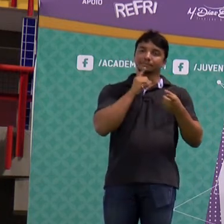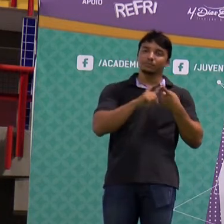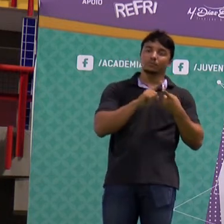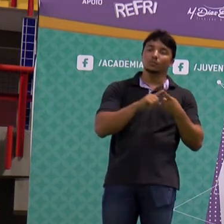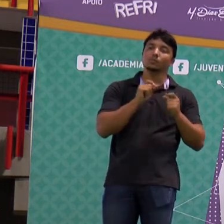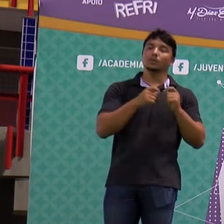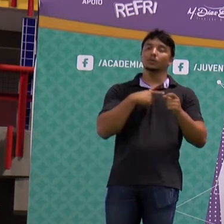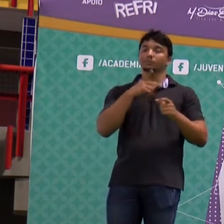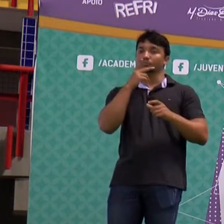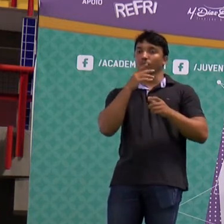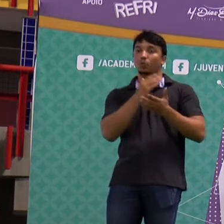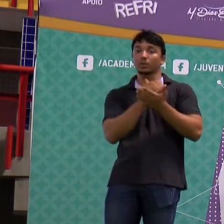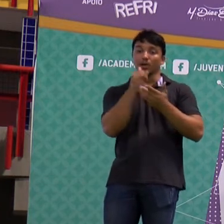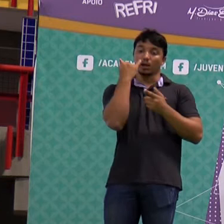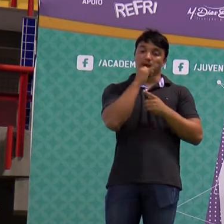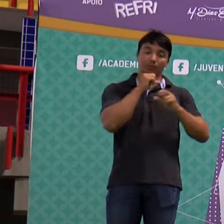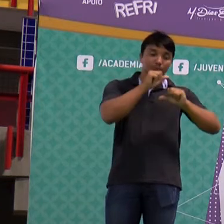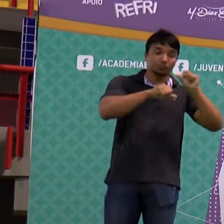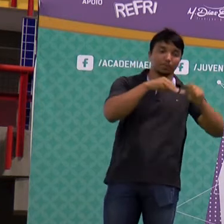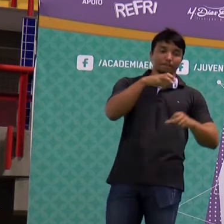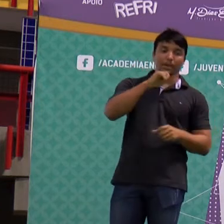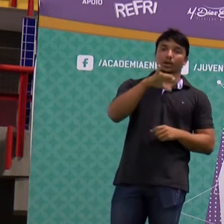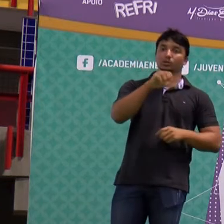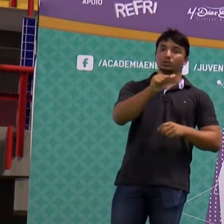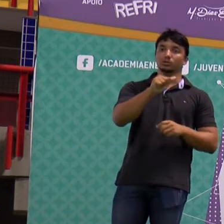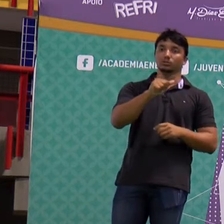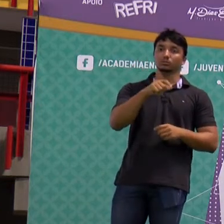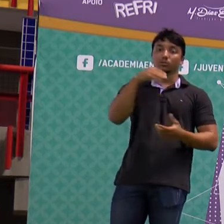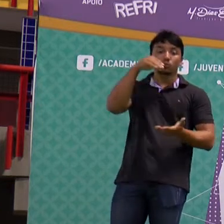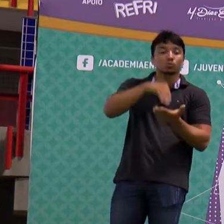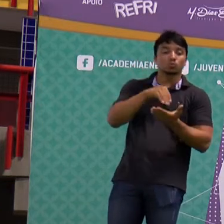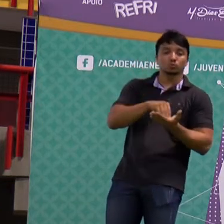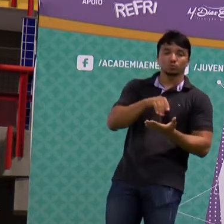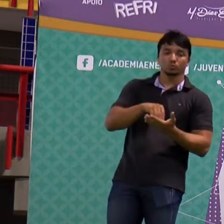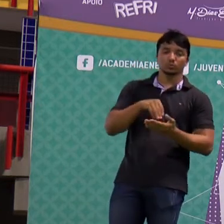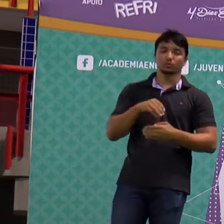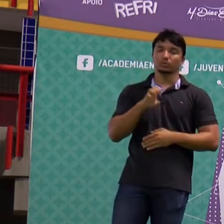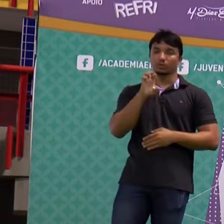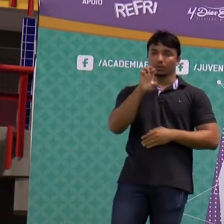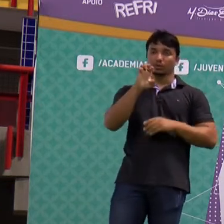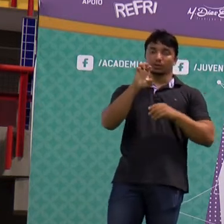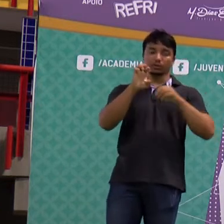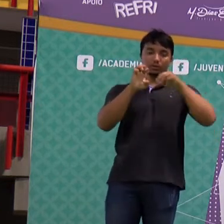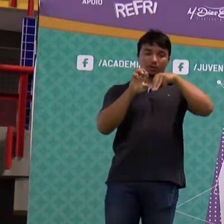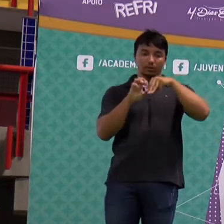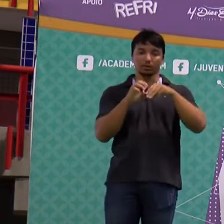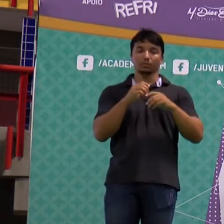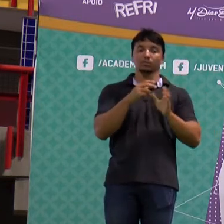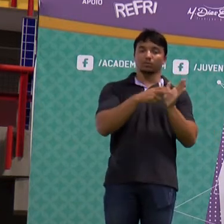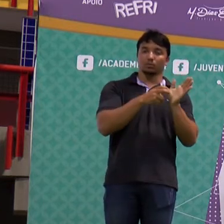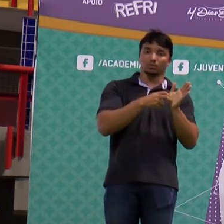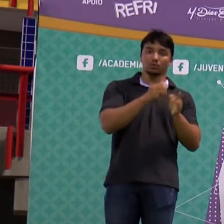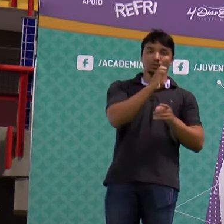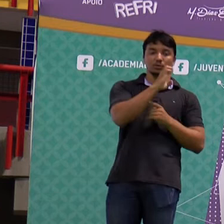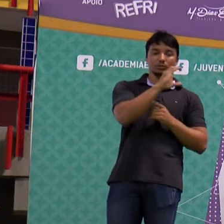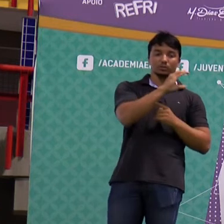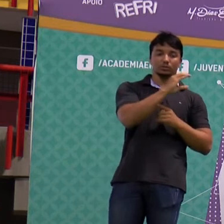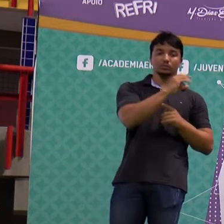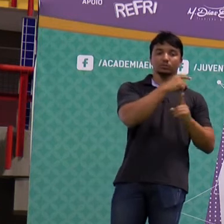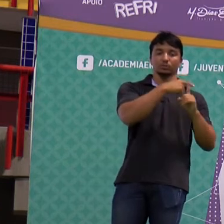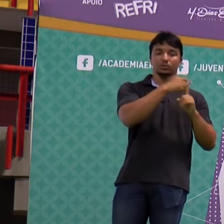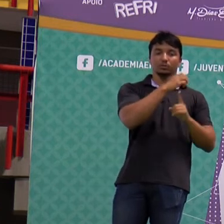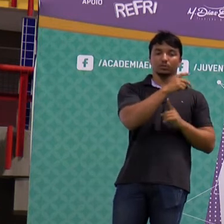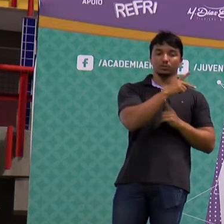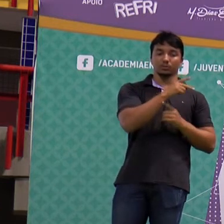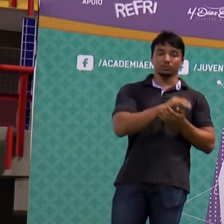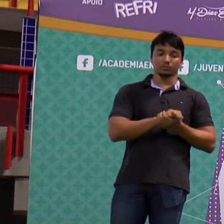em mecânica. Então a gente pode pegar e emprestar dessa última equaçãozinha, que a energia é potência vezes tempo. Na